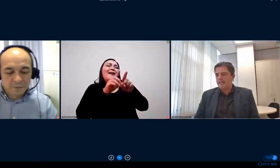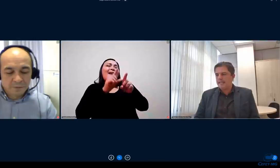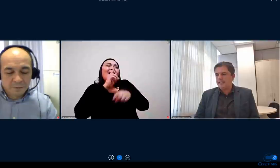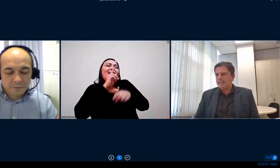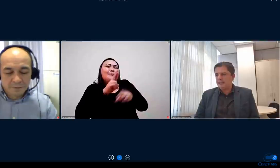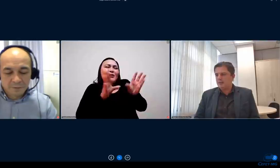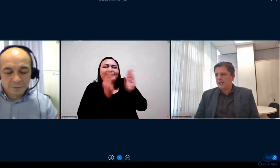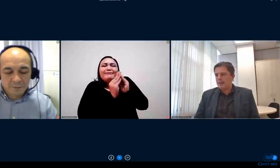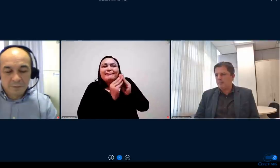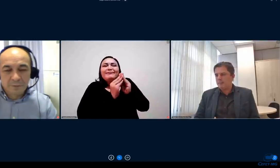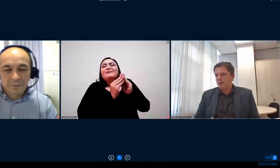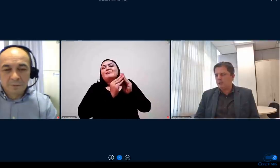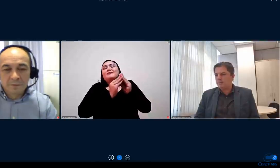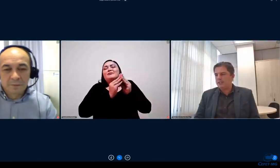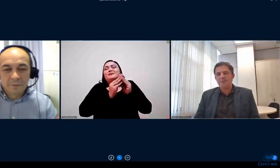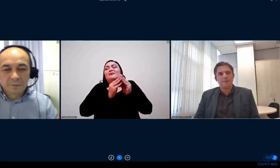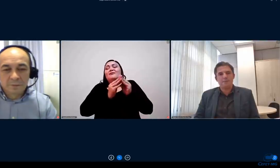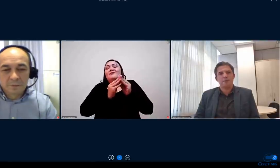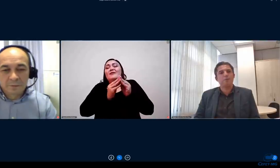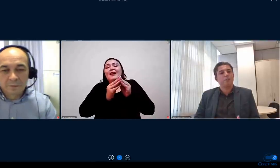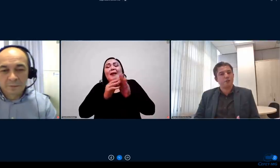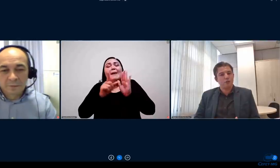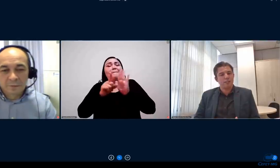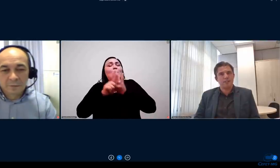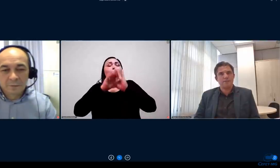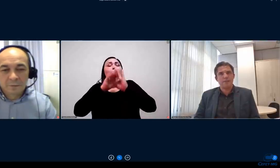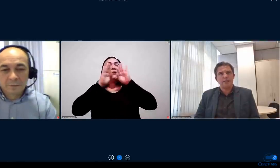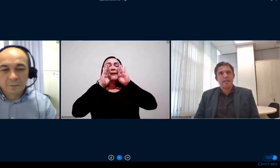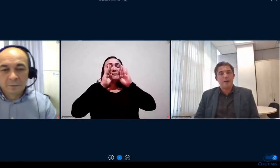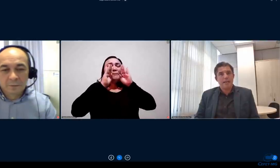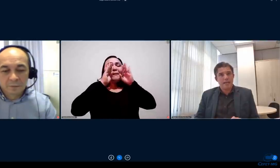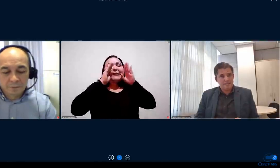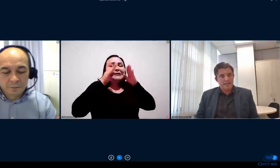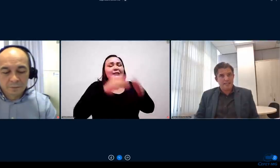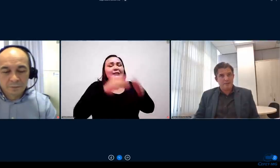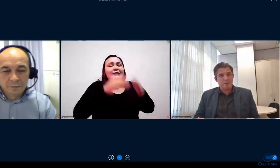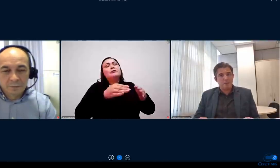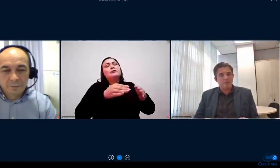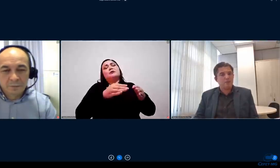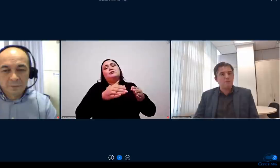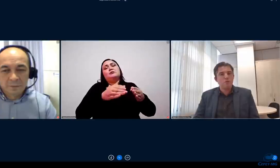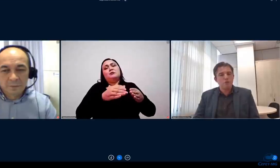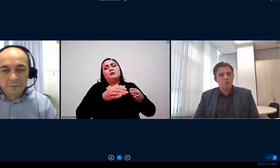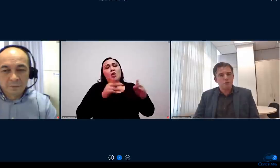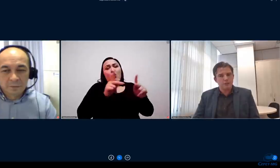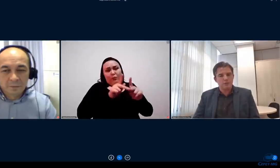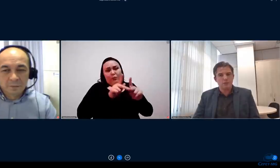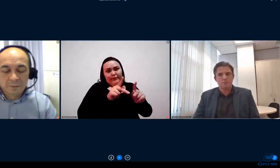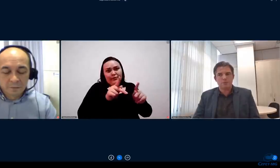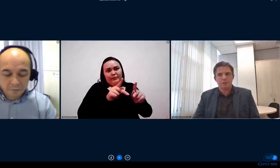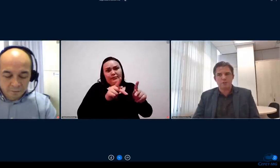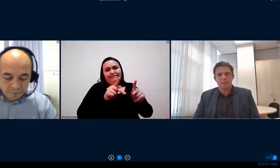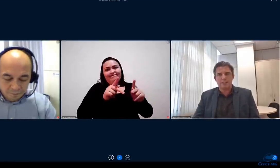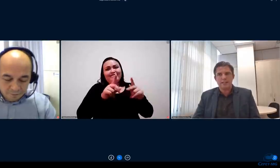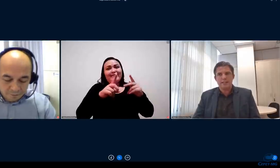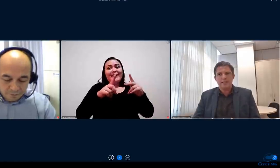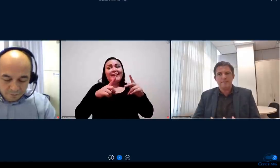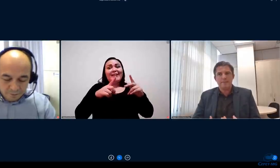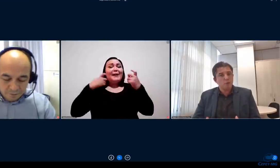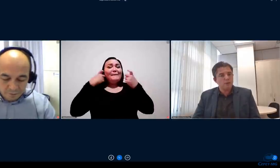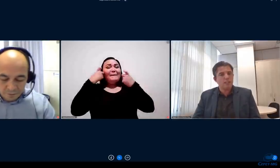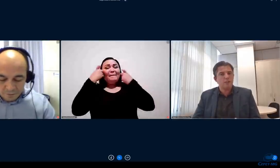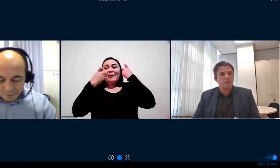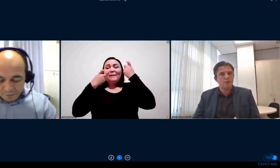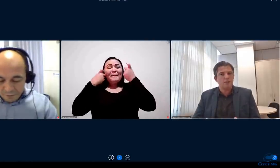curto que seria uma pergunta especificamente para os professores né que uma preocupação muito grande dos nossos professores